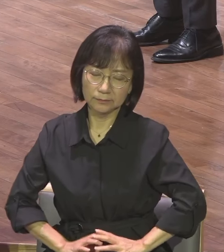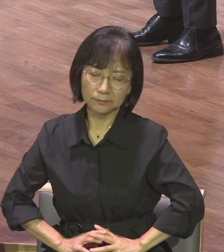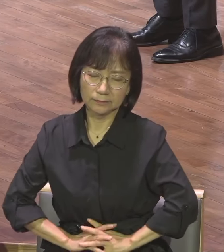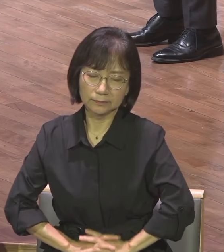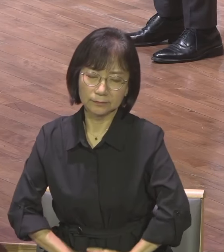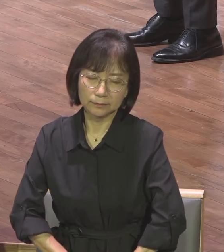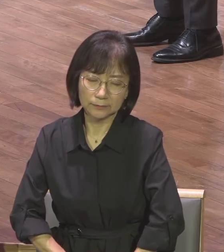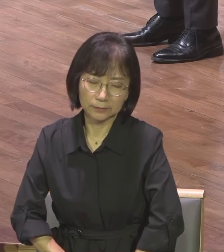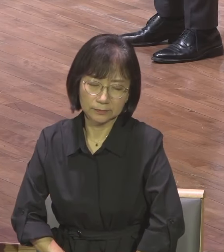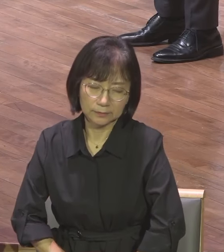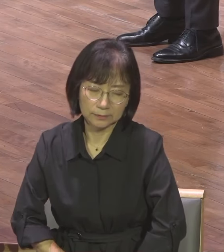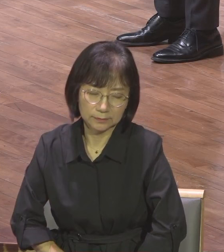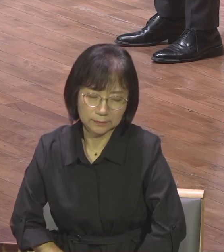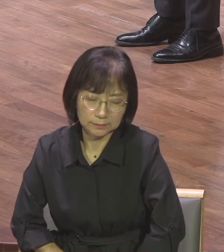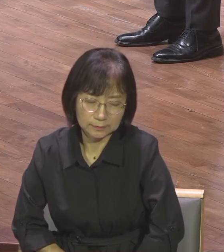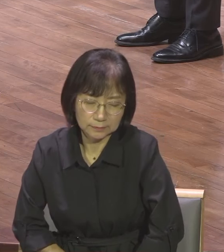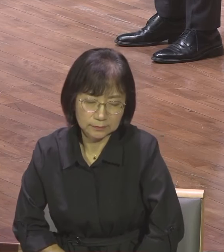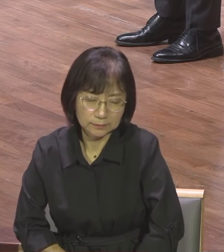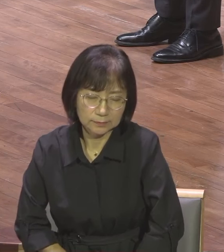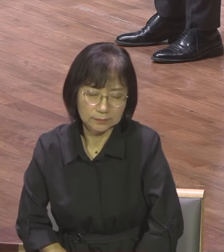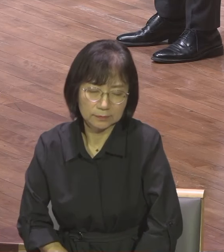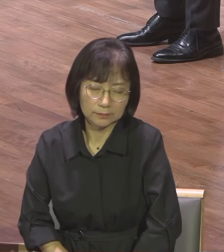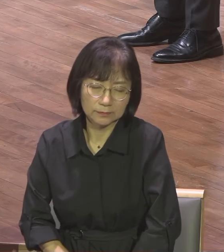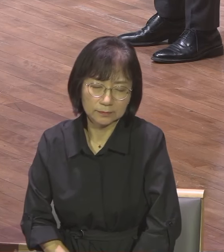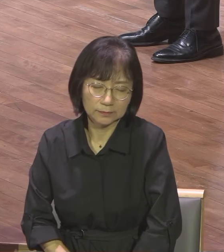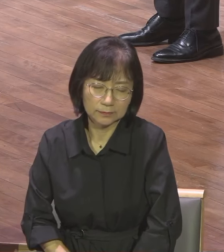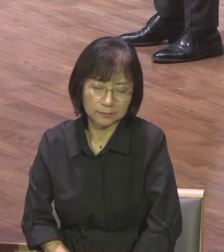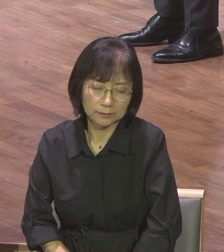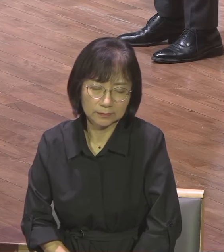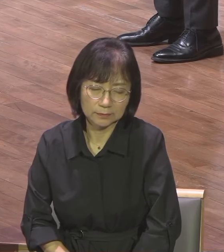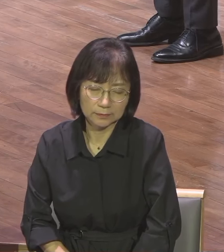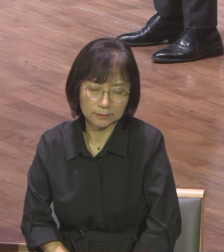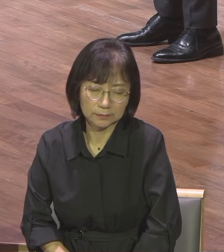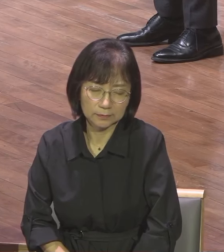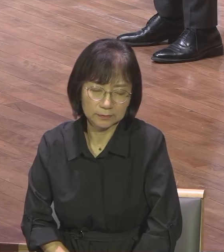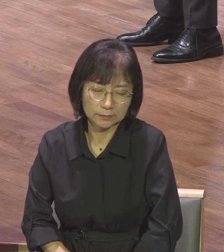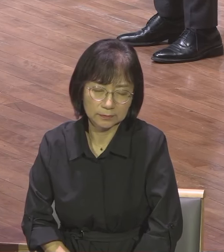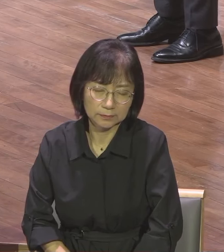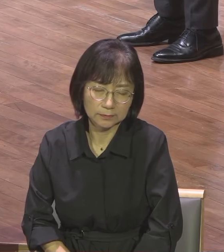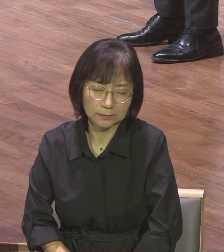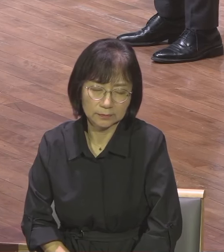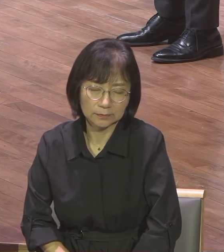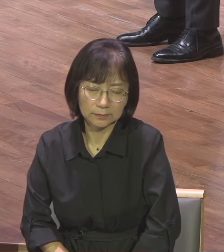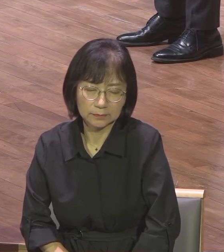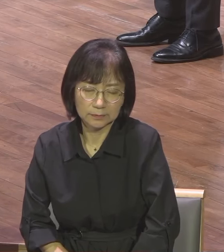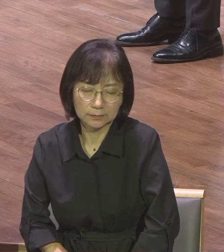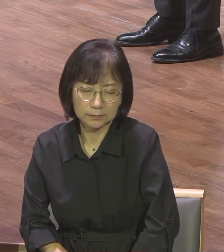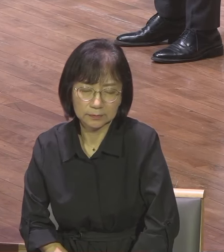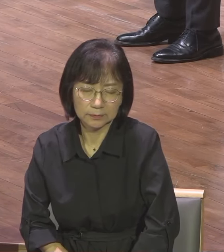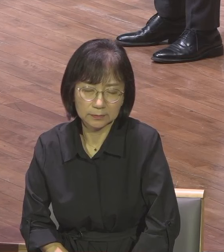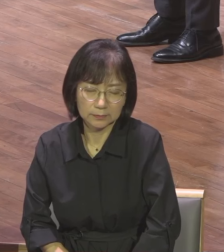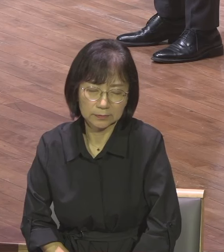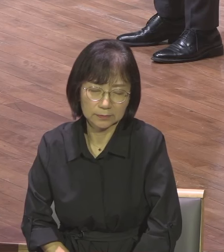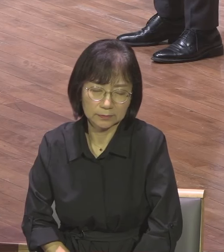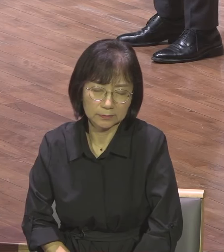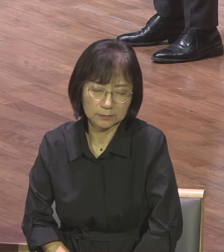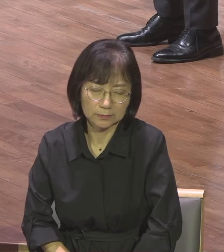주옵소서 전도라는 단어가 부담됐던 우리의 믿음을 회개하게 하여 주옵소서 이제 하나님 아버지 회개하게 하여 주옵소서